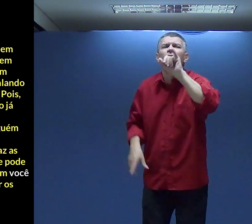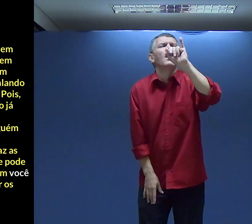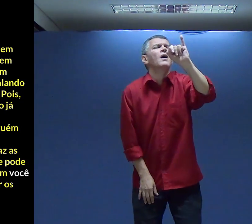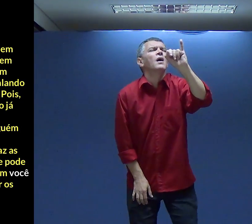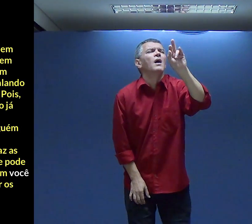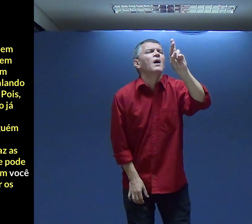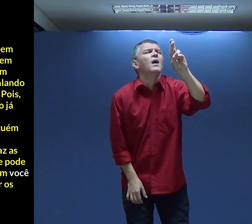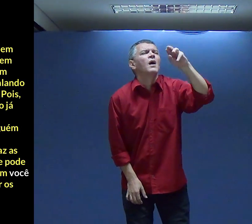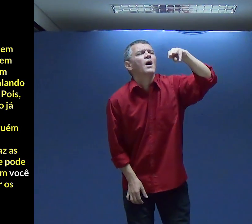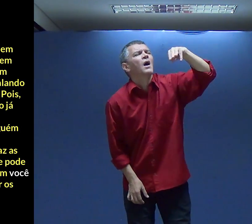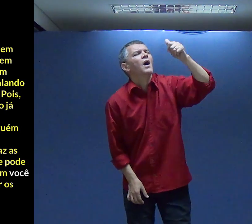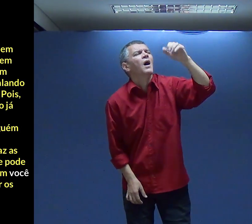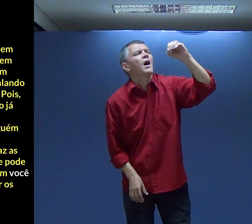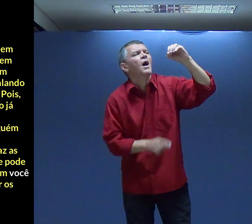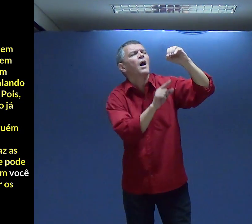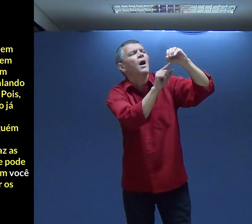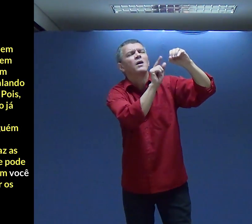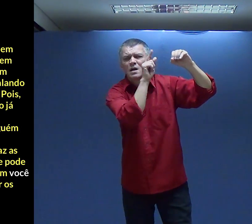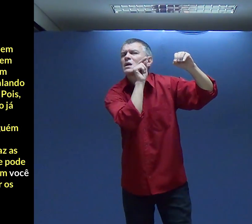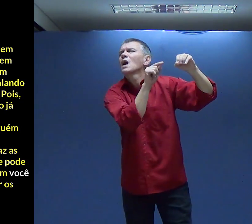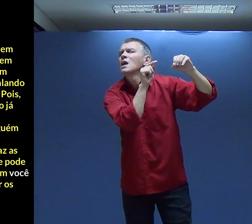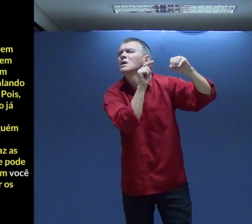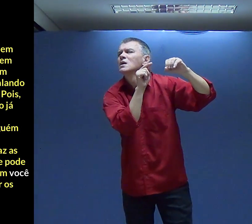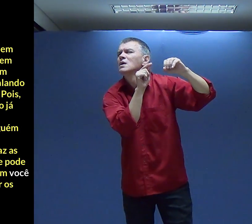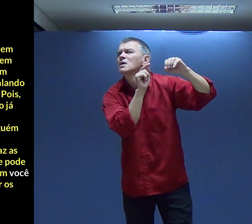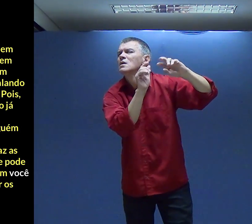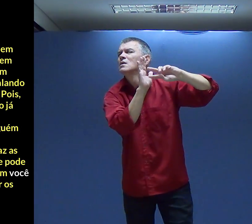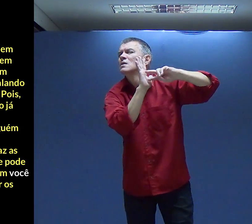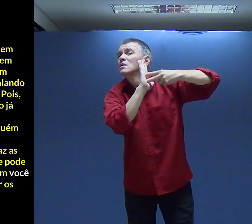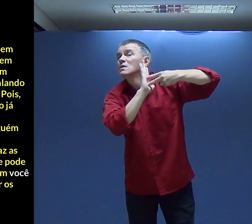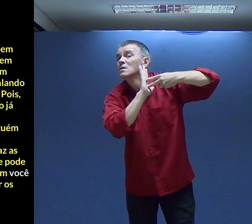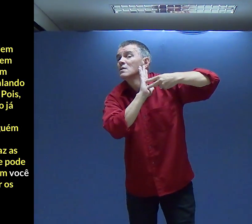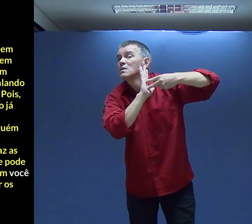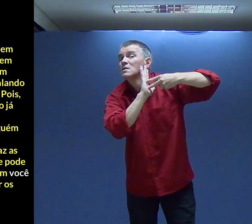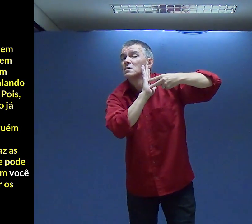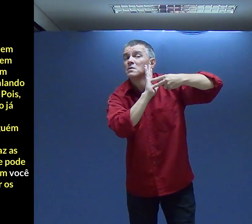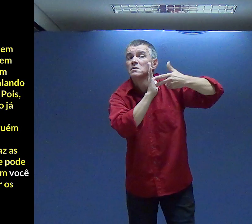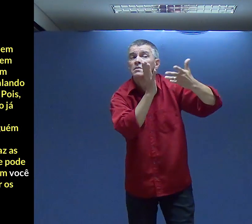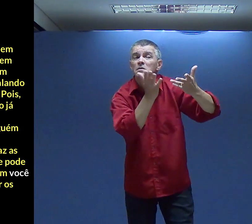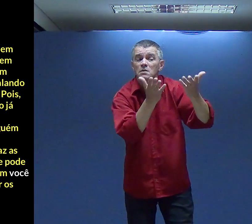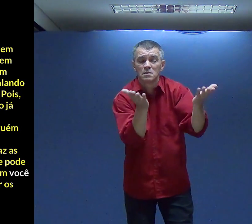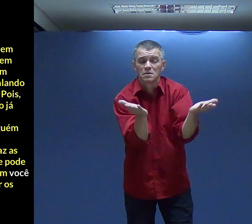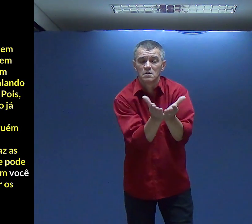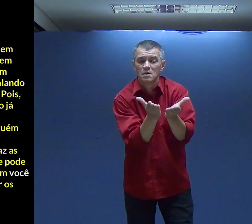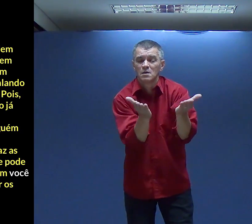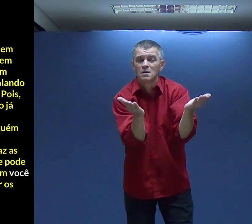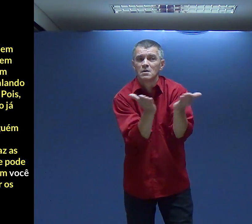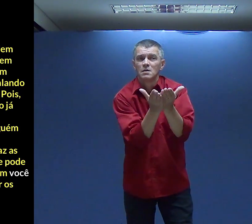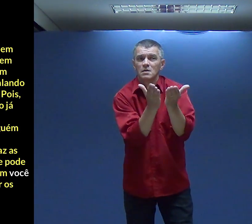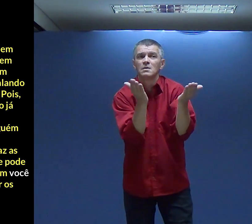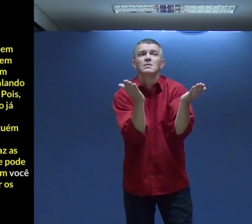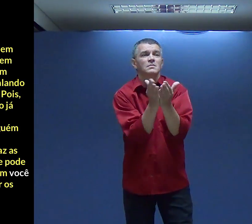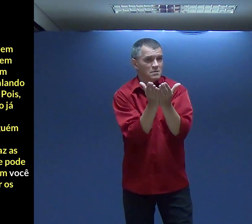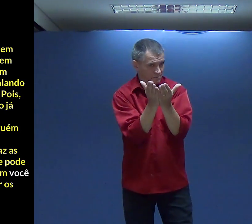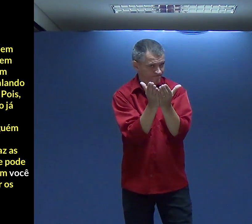O que essa palavra Irmão Quer dizer Quem é essa pessoa Nós